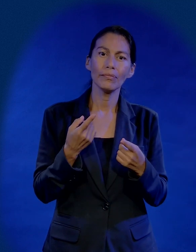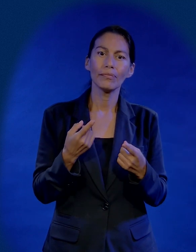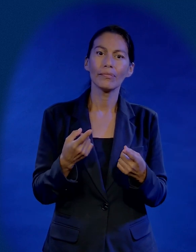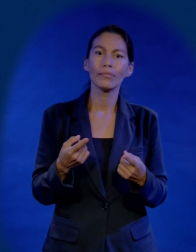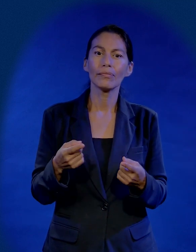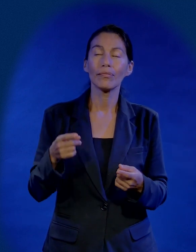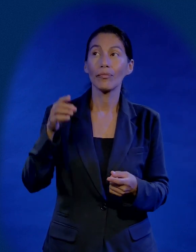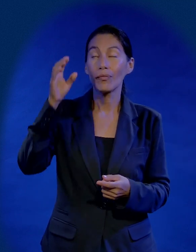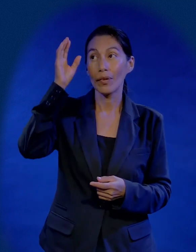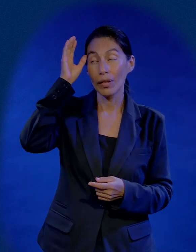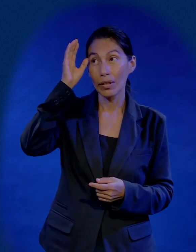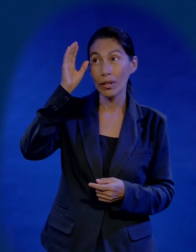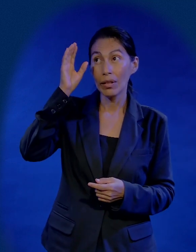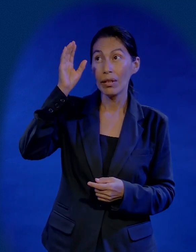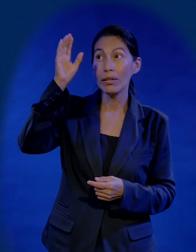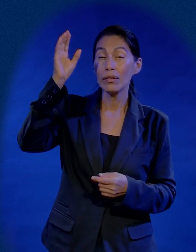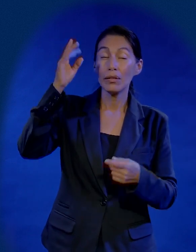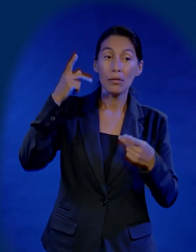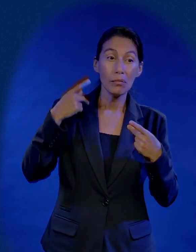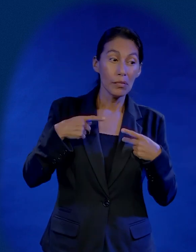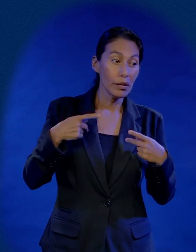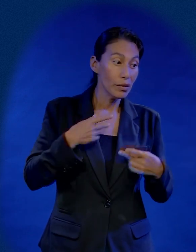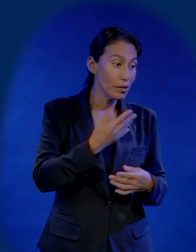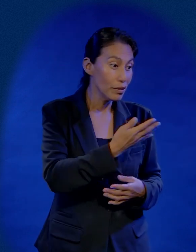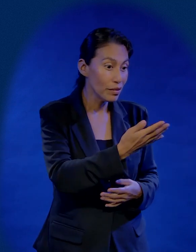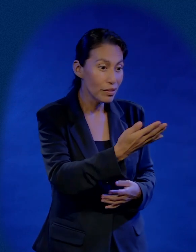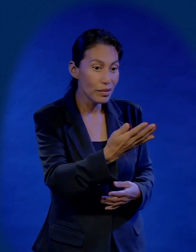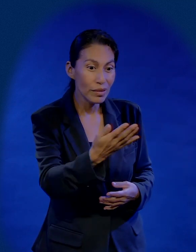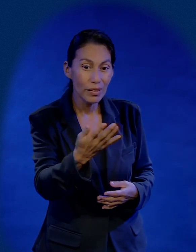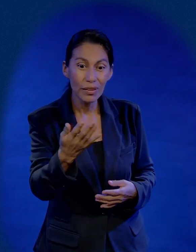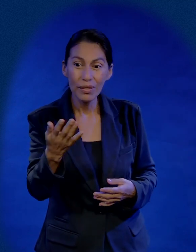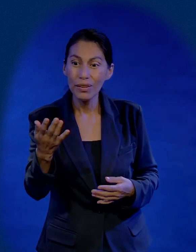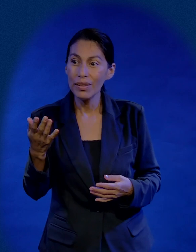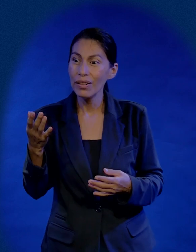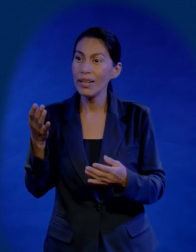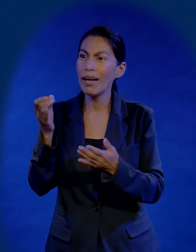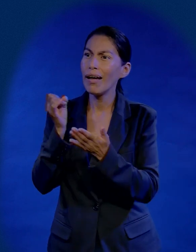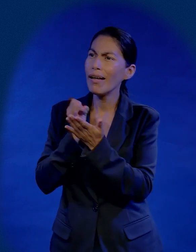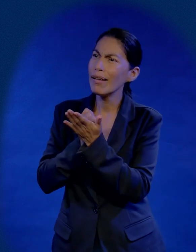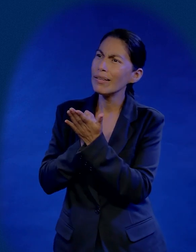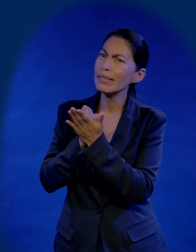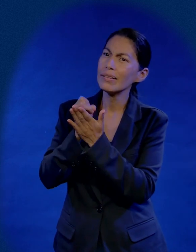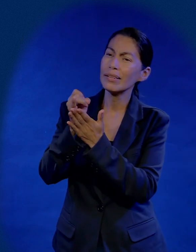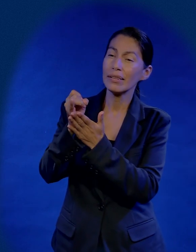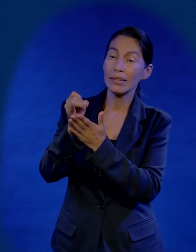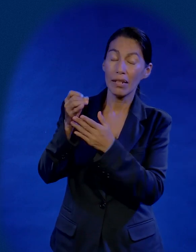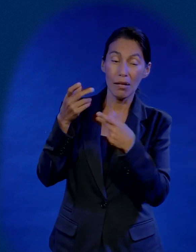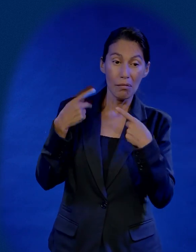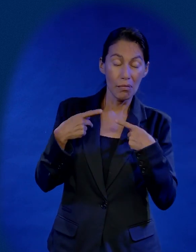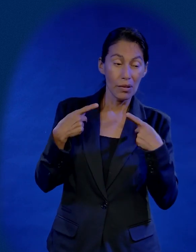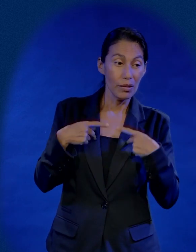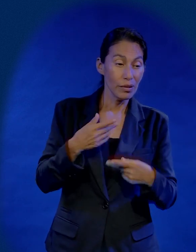Cristo está buscando gente con decisión gente